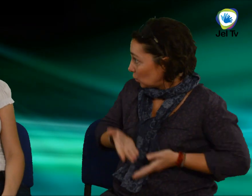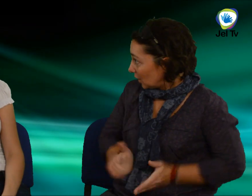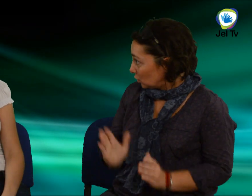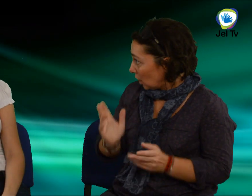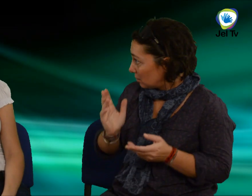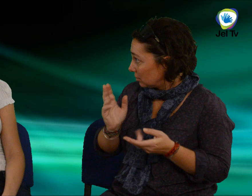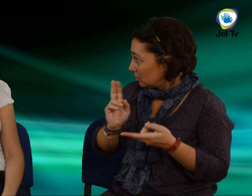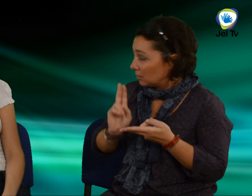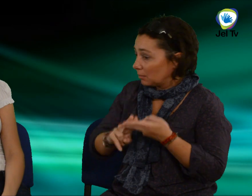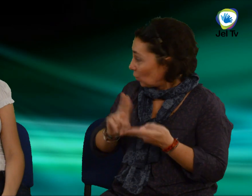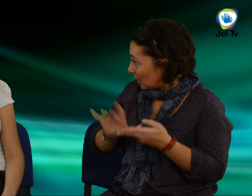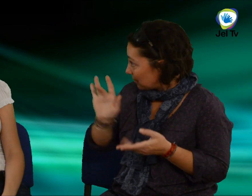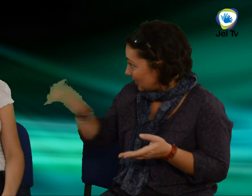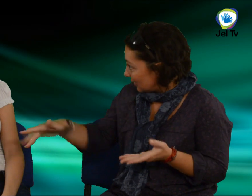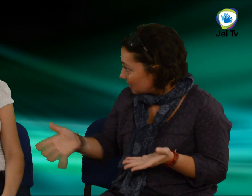tartották meg a születésnapodat.